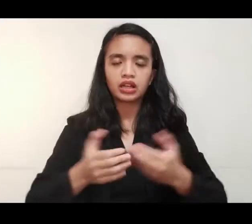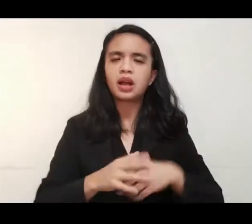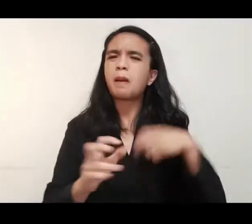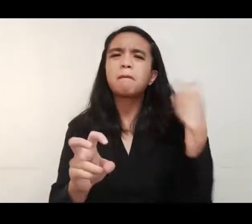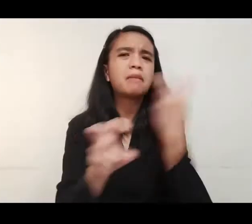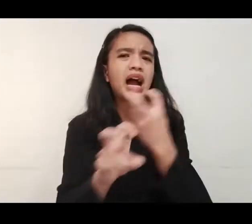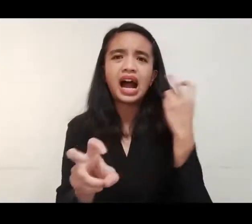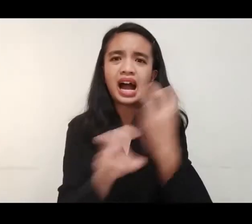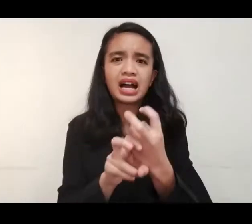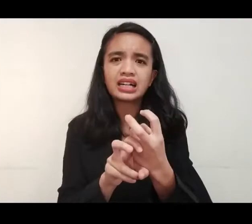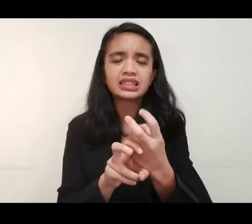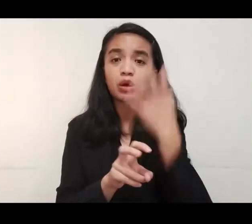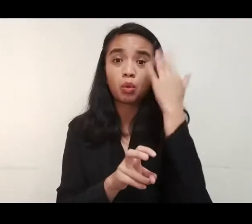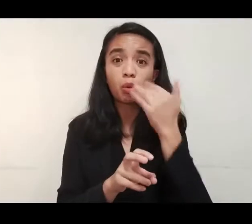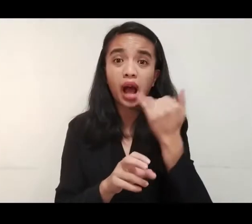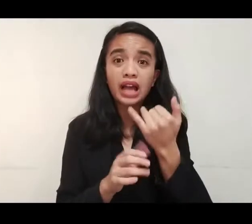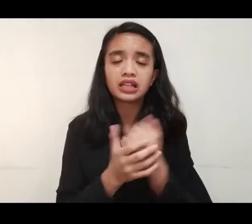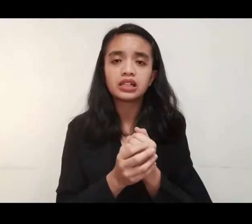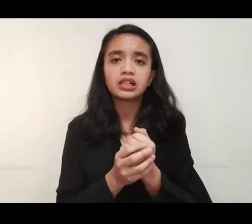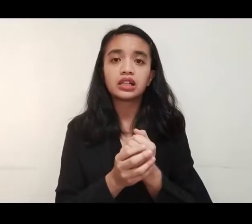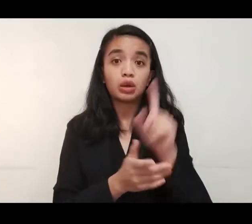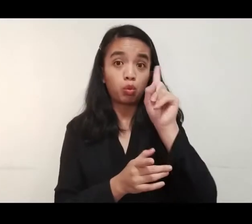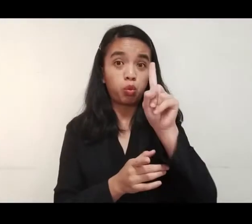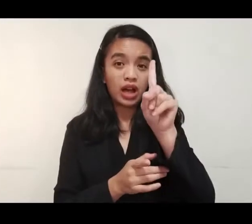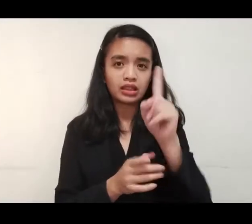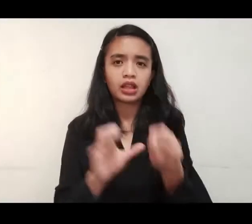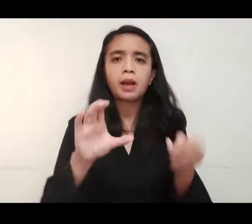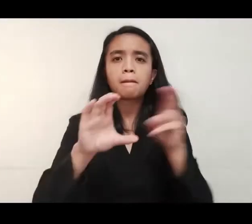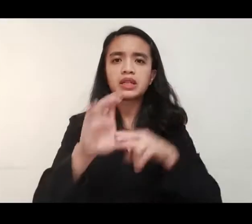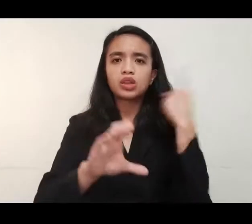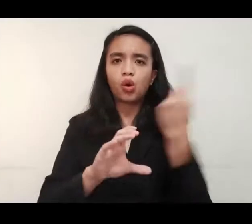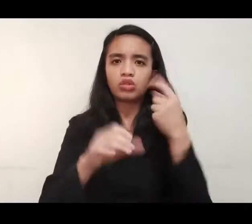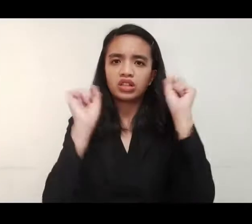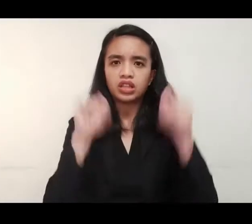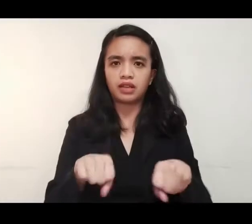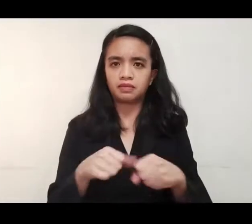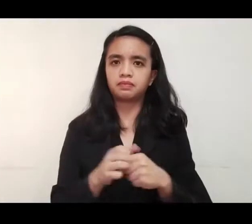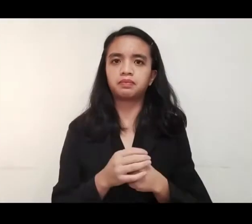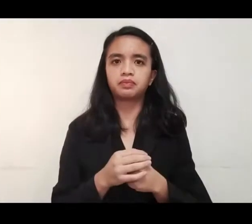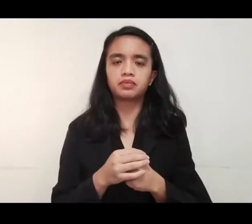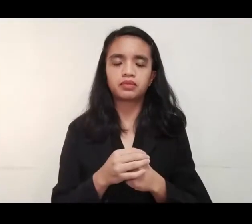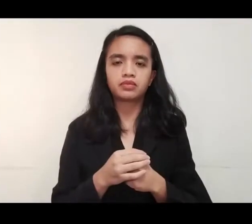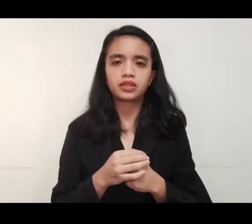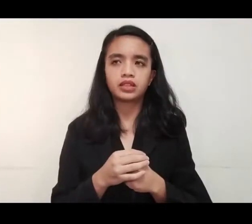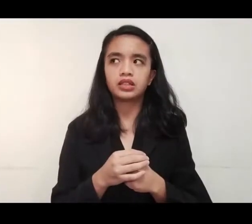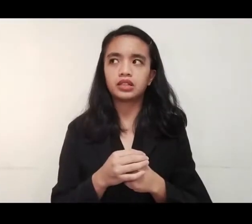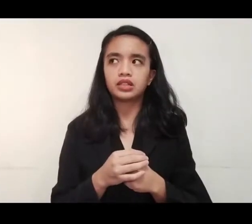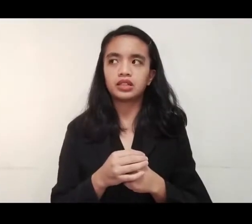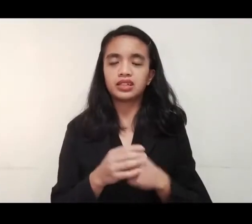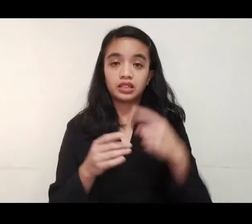Mahirap daw ito lalo na sa nakikipasada dahil isang pasehero lamang ang kanilang maisasakay.